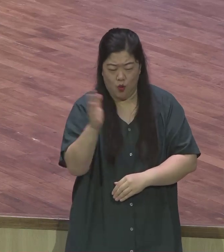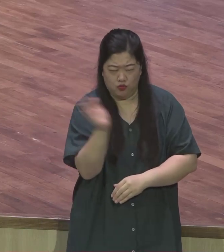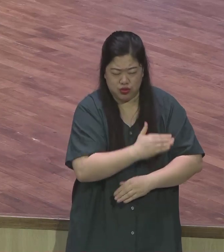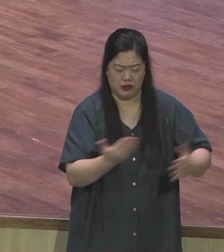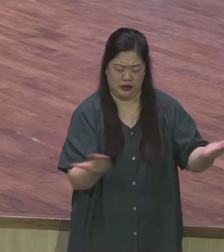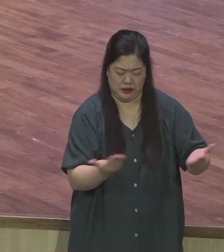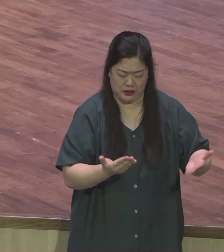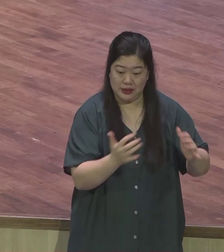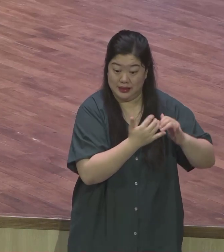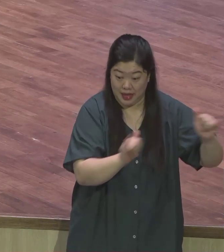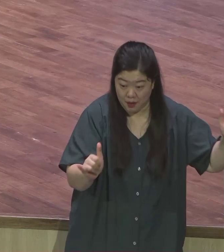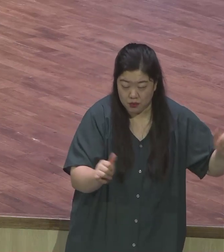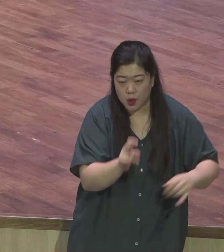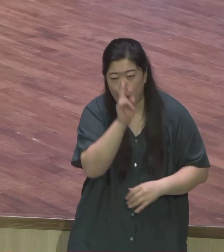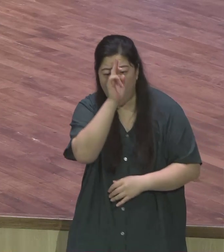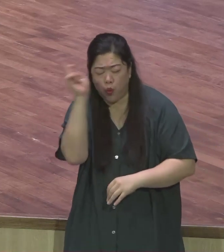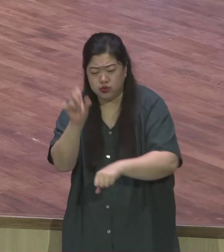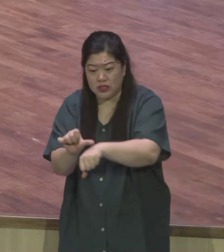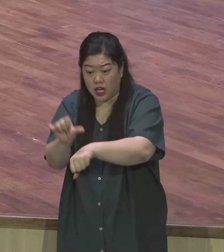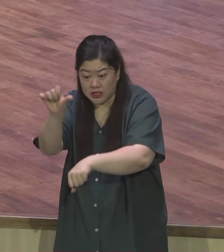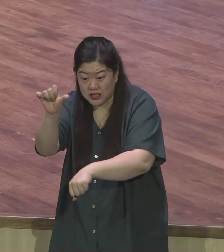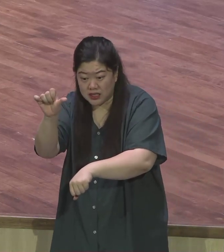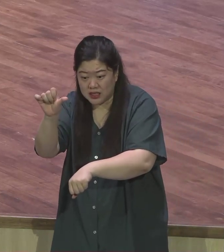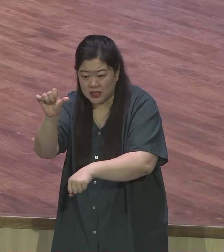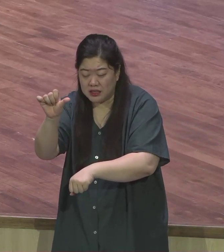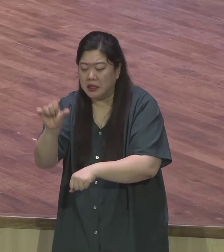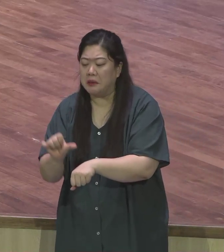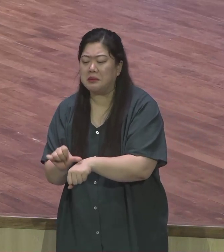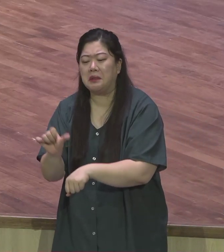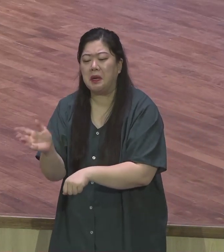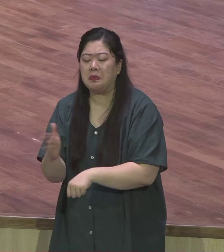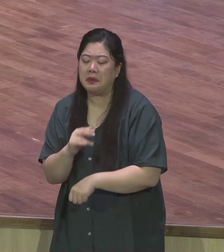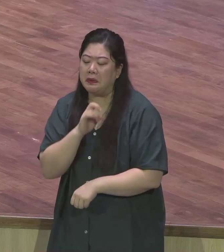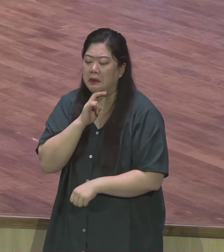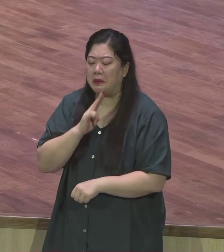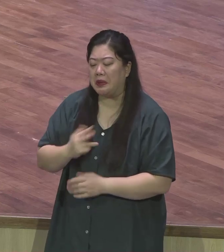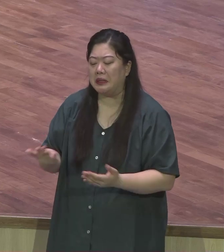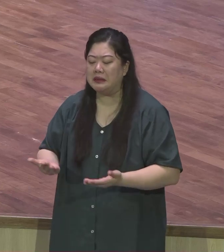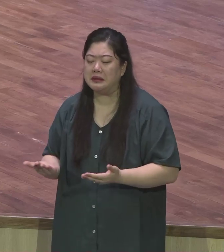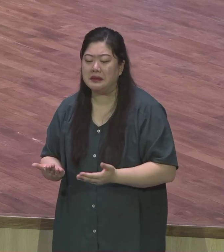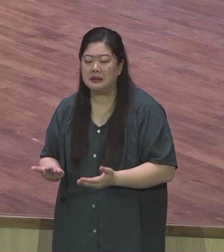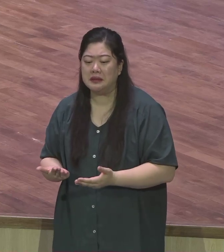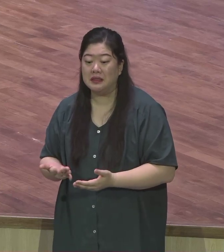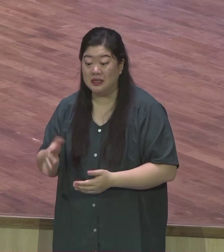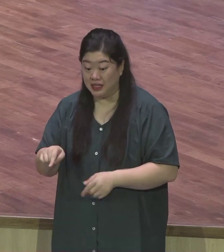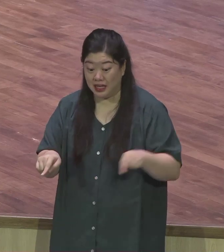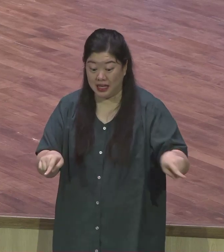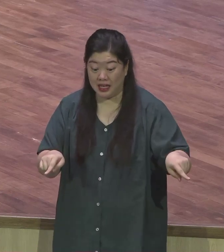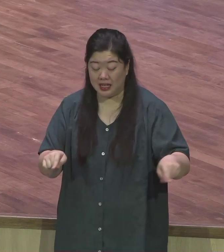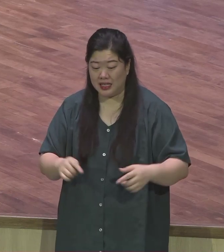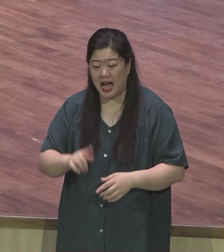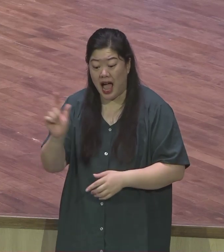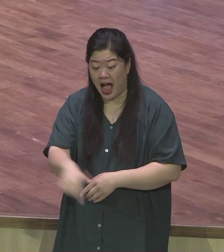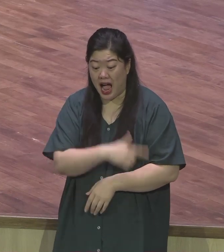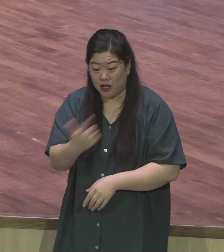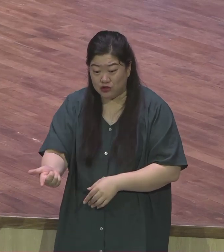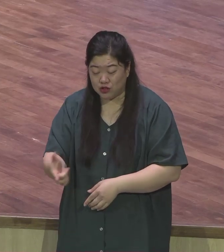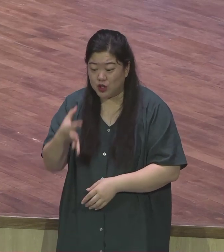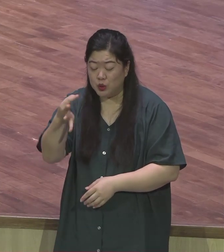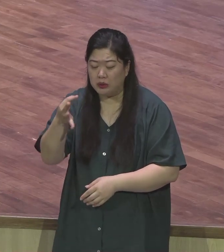와서 일한 사람 그리고 똑같이 한 대나리온식 주기로 품삭이 정해져 있지 않습니까 우리가 볼 때는 불꽃 평화가